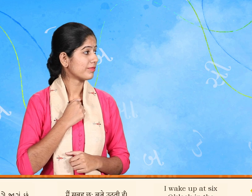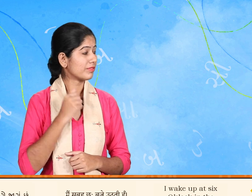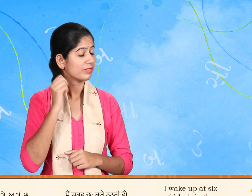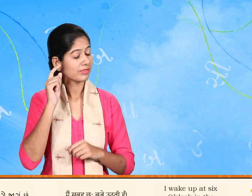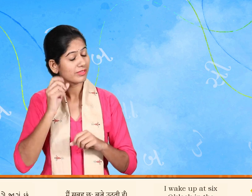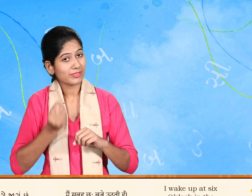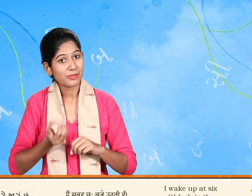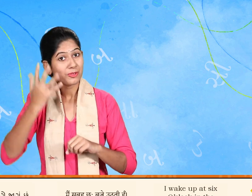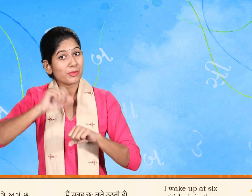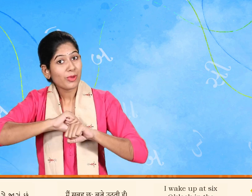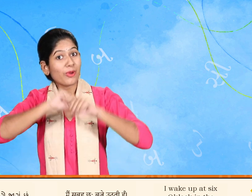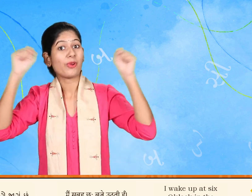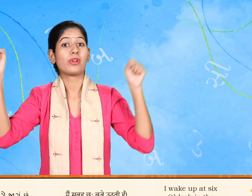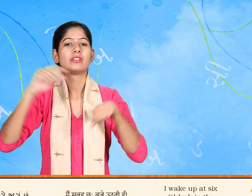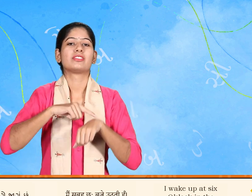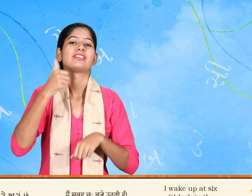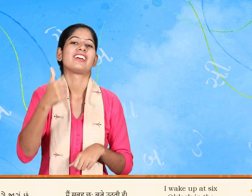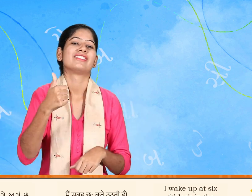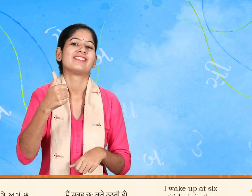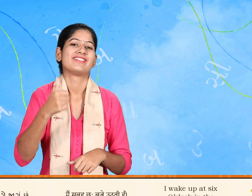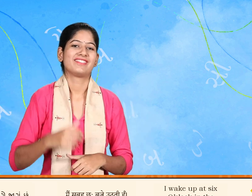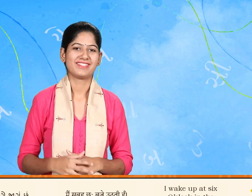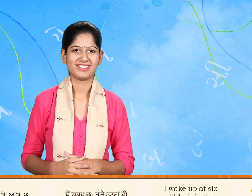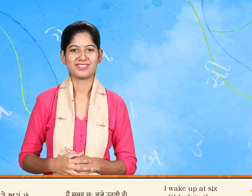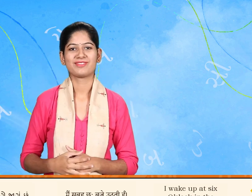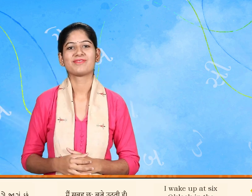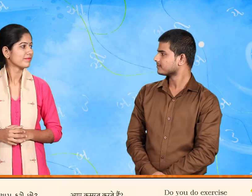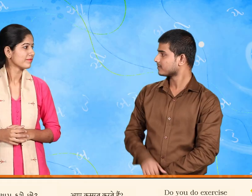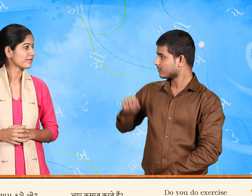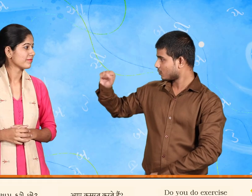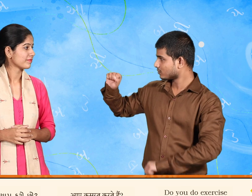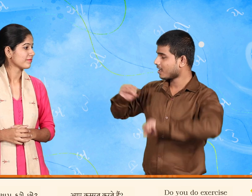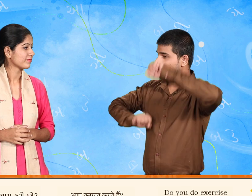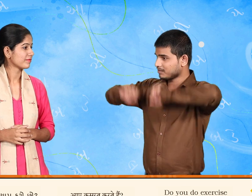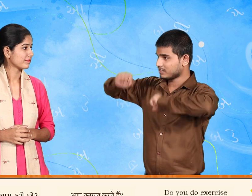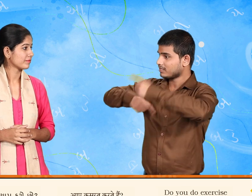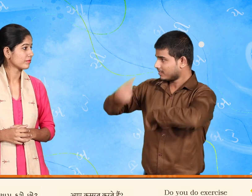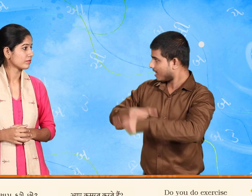છવ વાગે જાગો છું તમે રોજ વ્યાયામ કરો છો